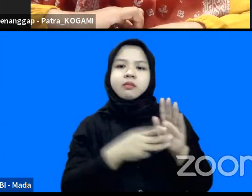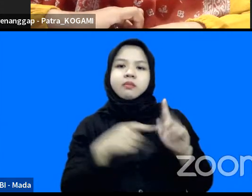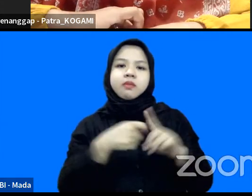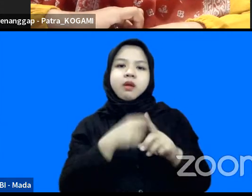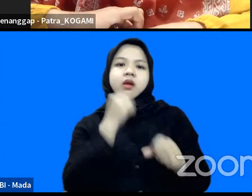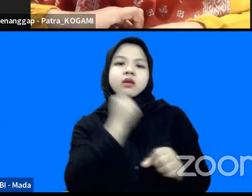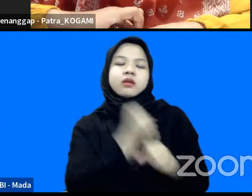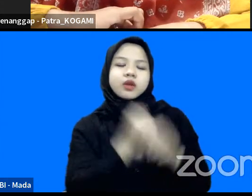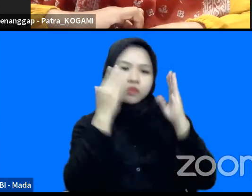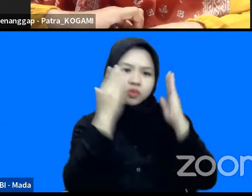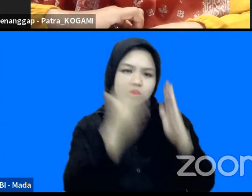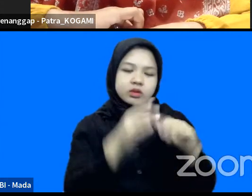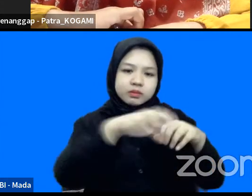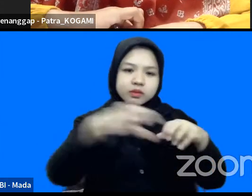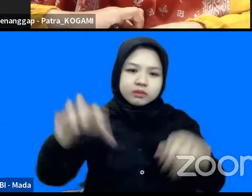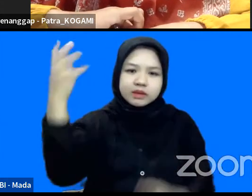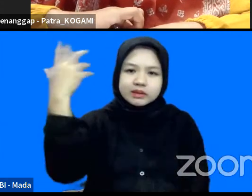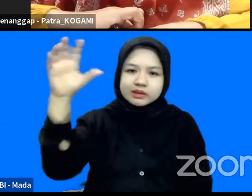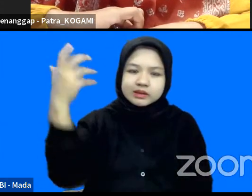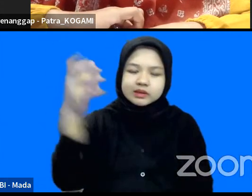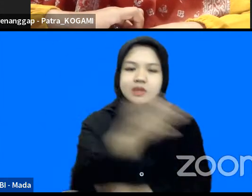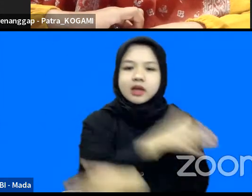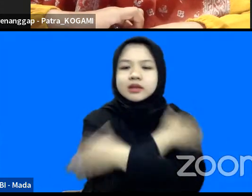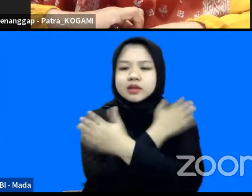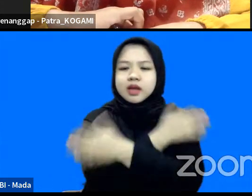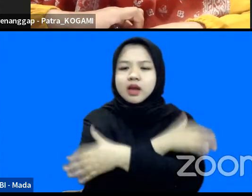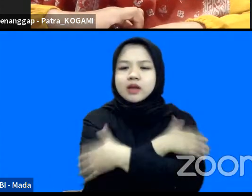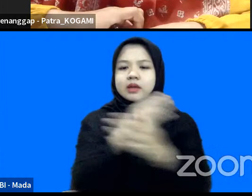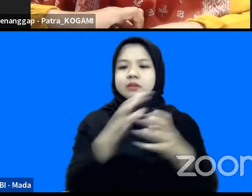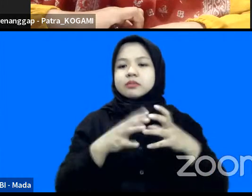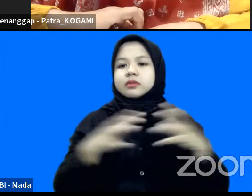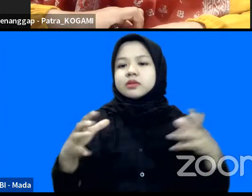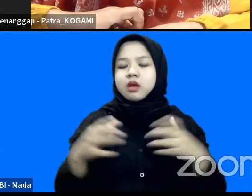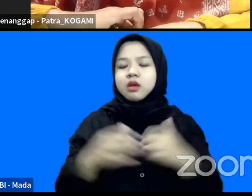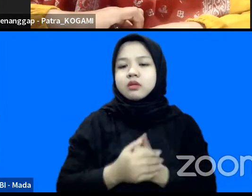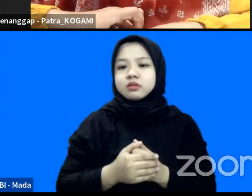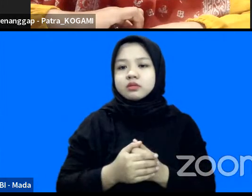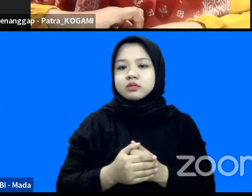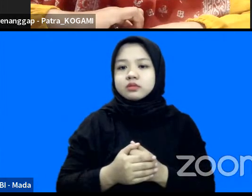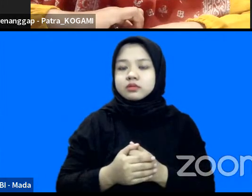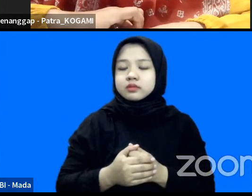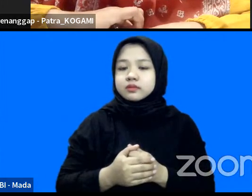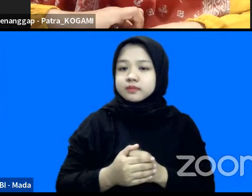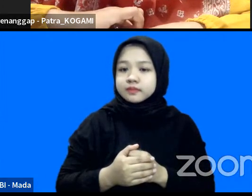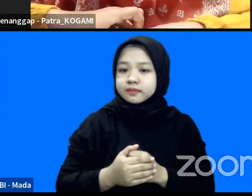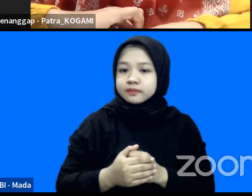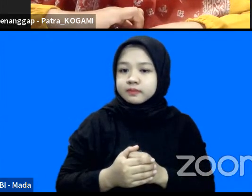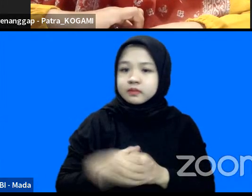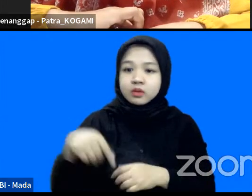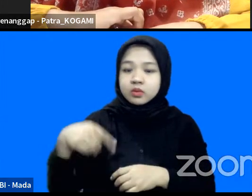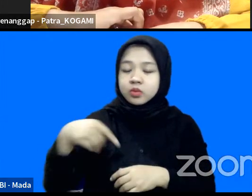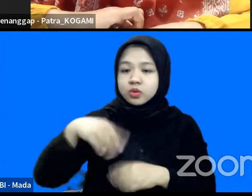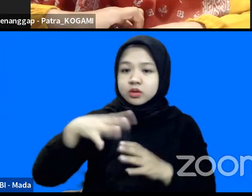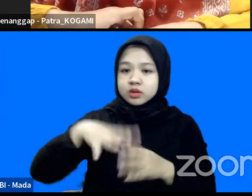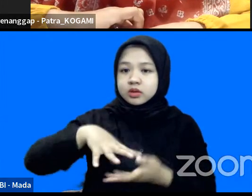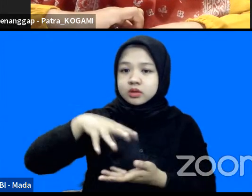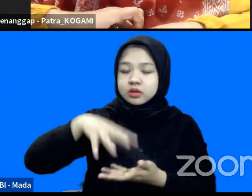termasuk titik-titik sirena yang ada di Aceh Besar ada di Pulau Berih juga enggak Bang? atau di daratan?